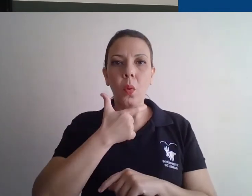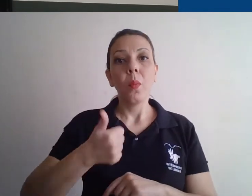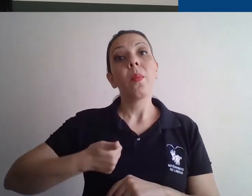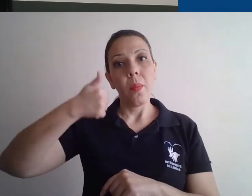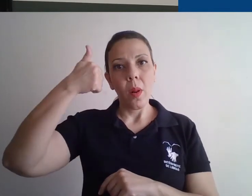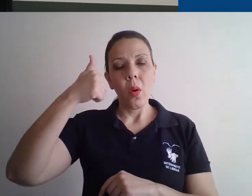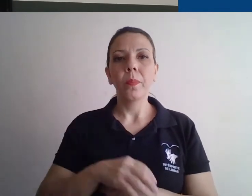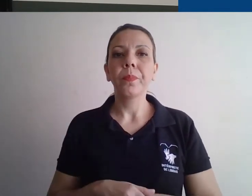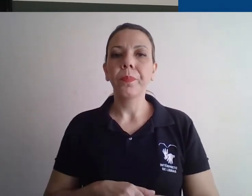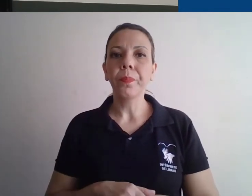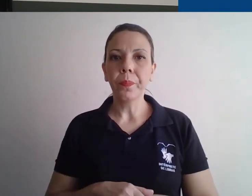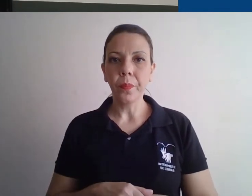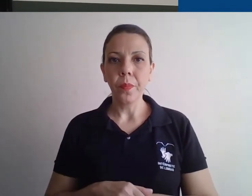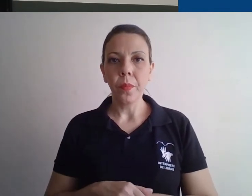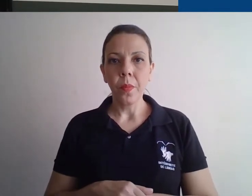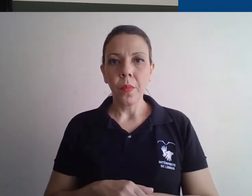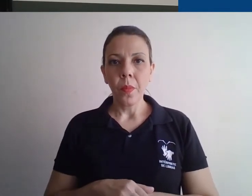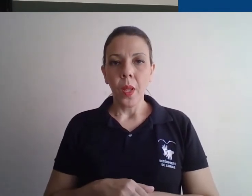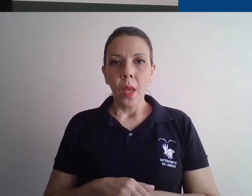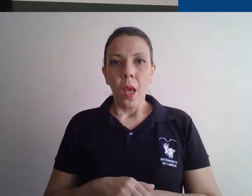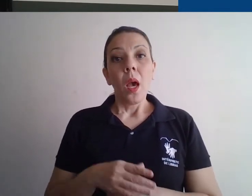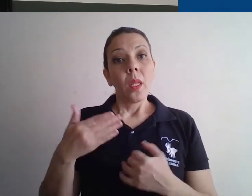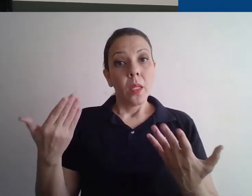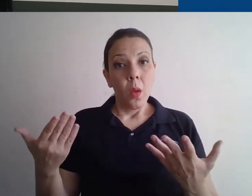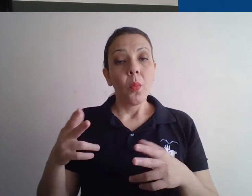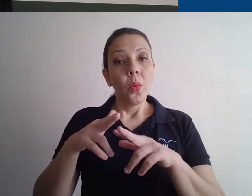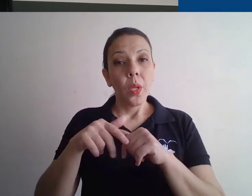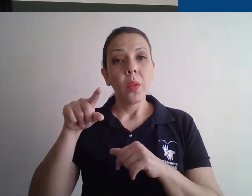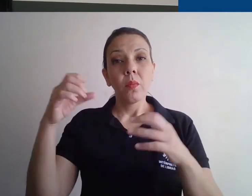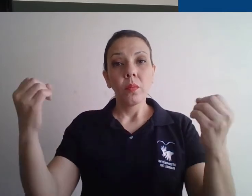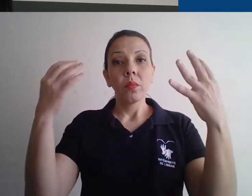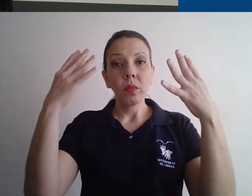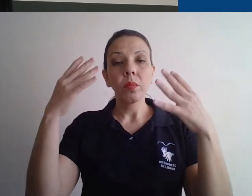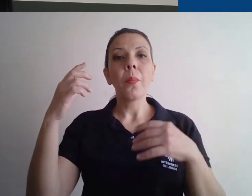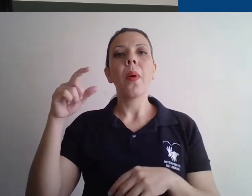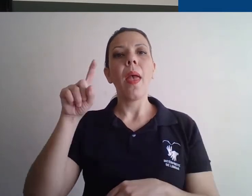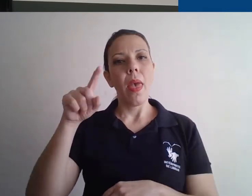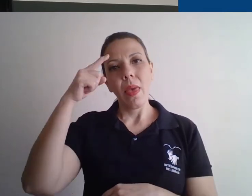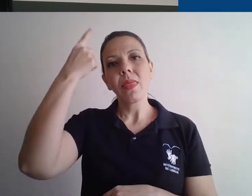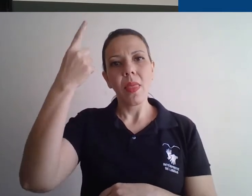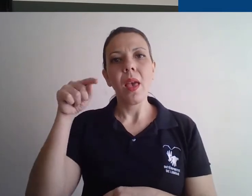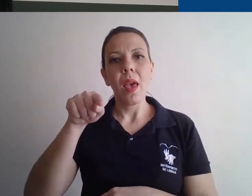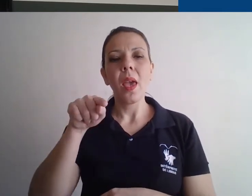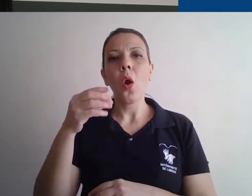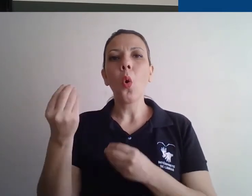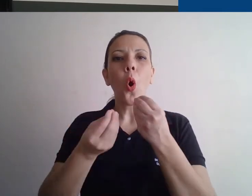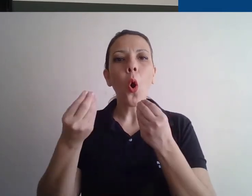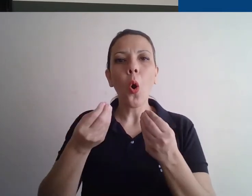a pessoa que está dando a aula e os alunos que irão assistir a aula. Essa é a ideia por trás, que é iluminar o rosto da melhor forma